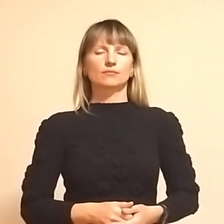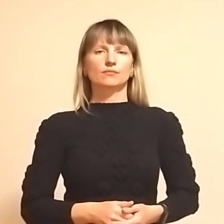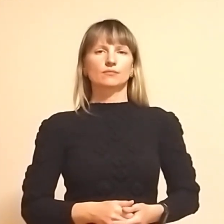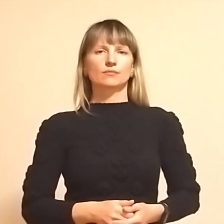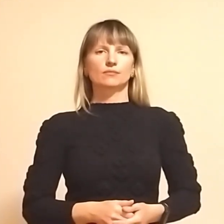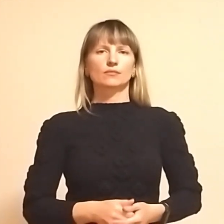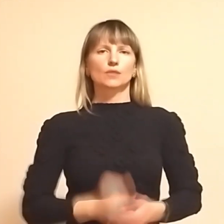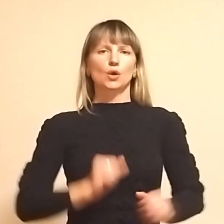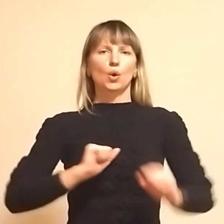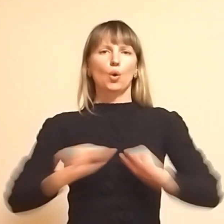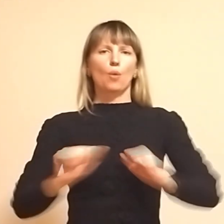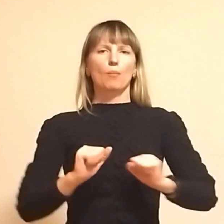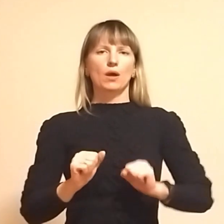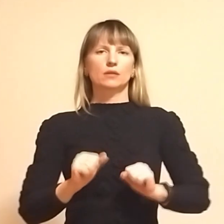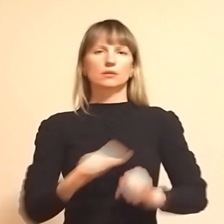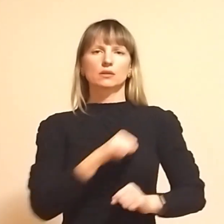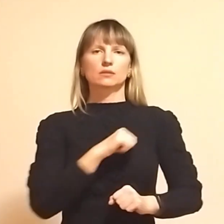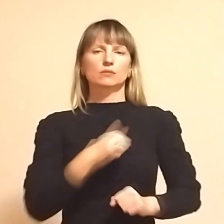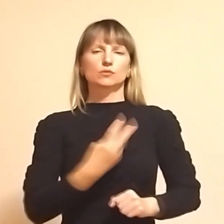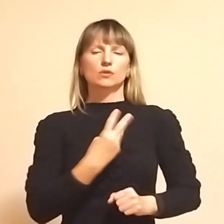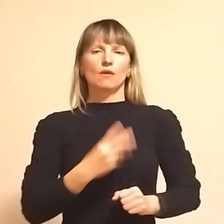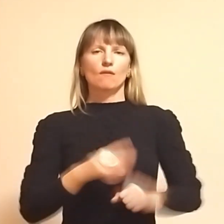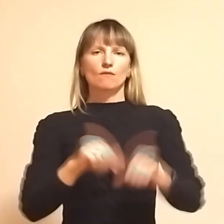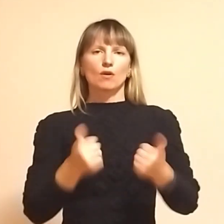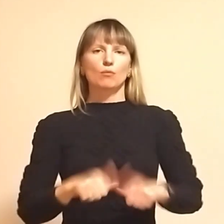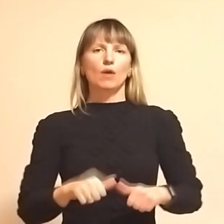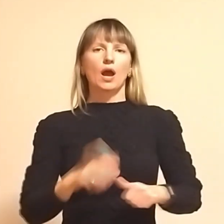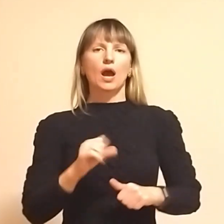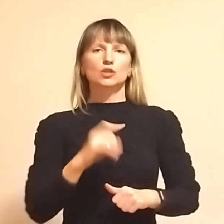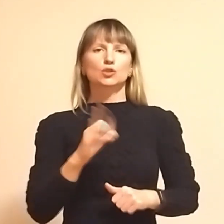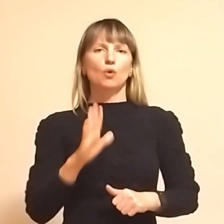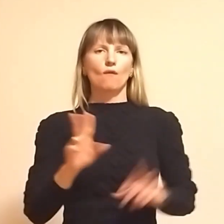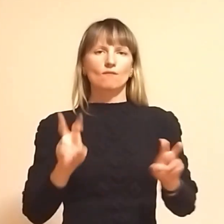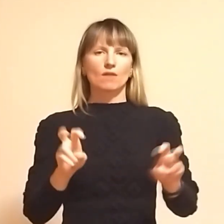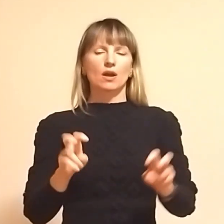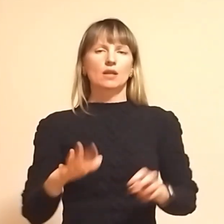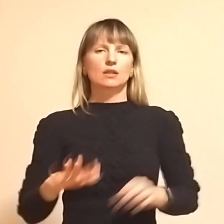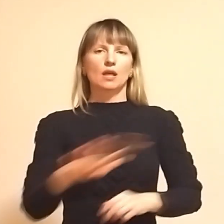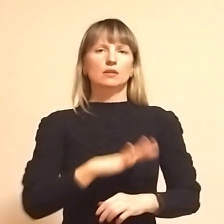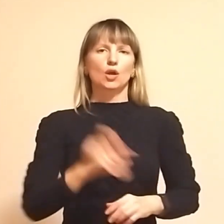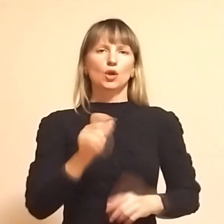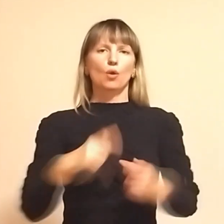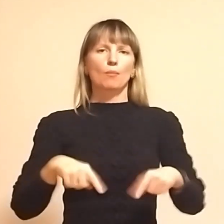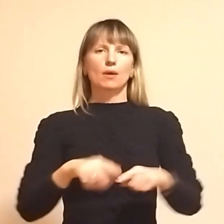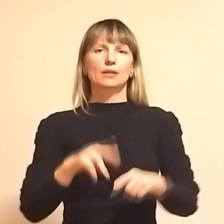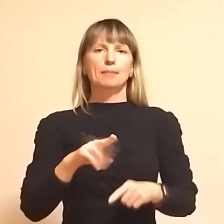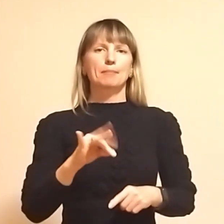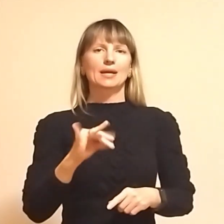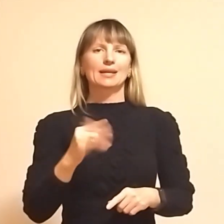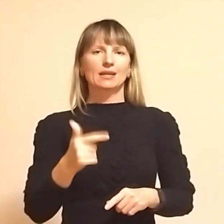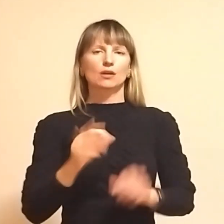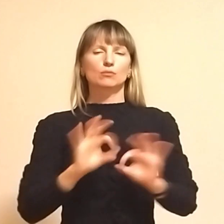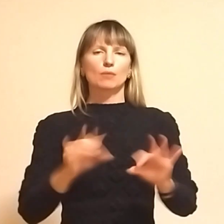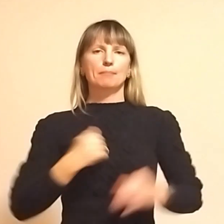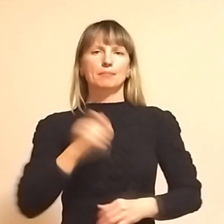Командир добровольчого формування «Азов» Забрійської міської територіальної громади Михайло Пиріг розповідає, бійці